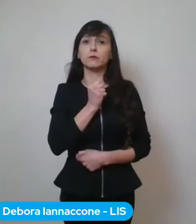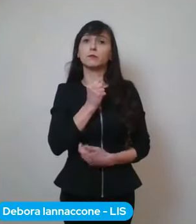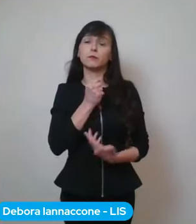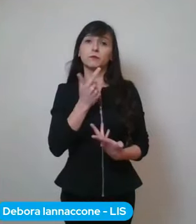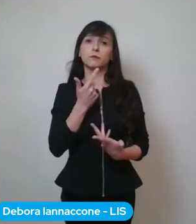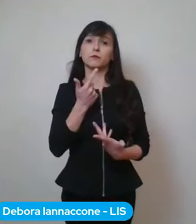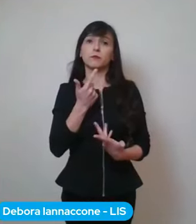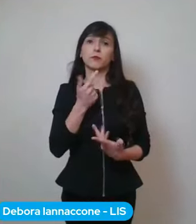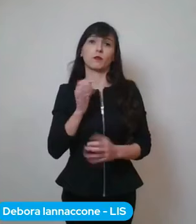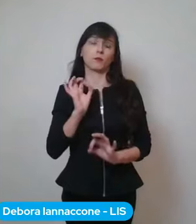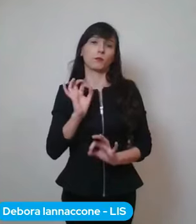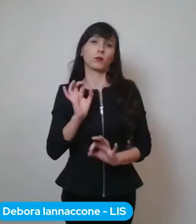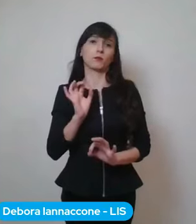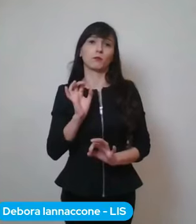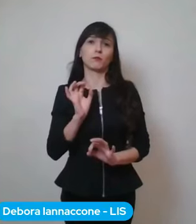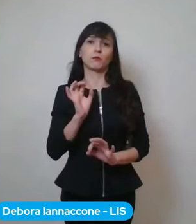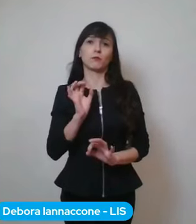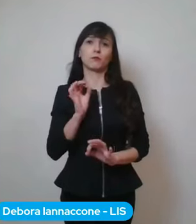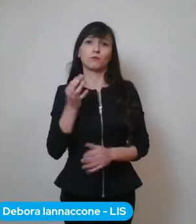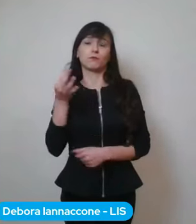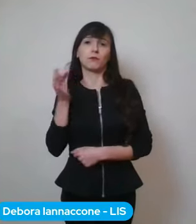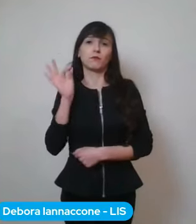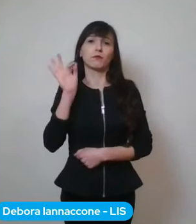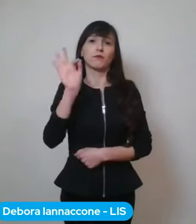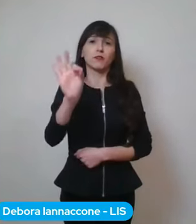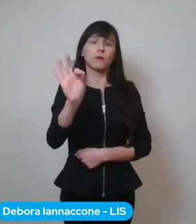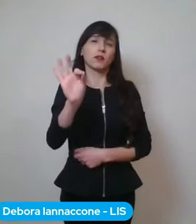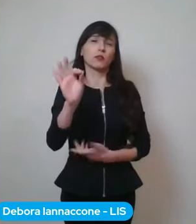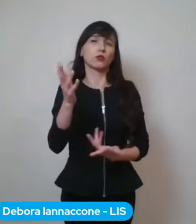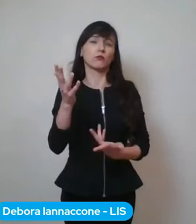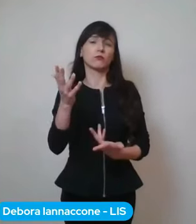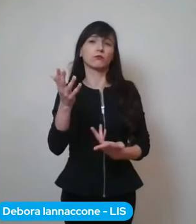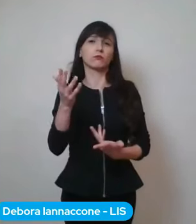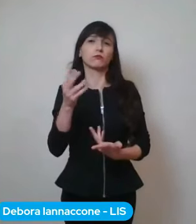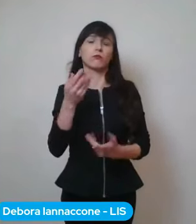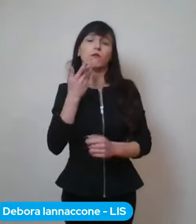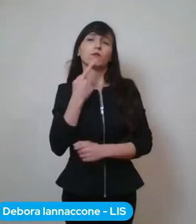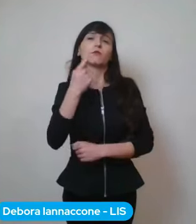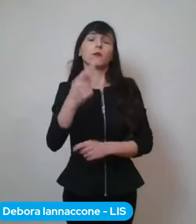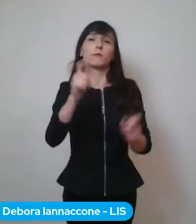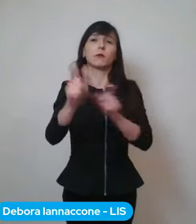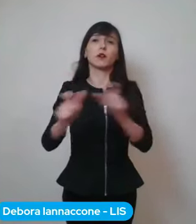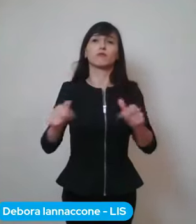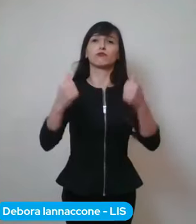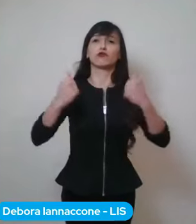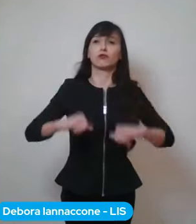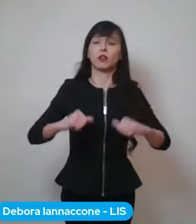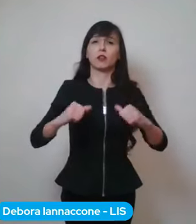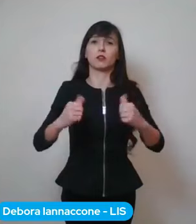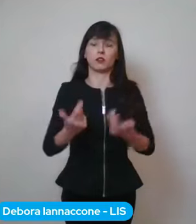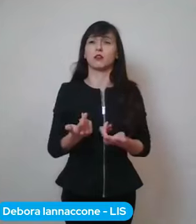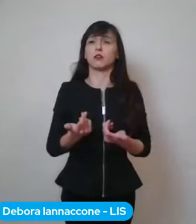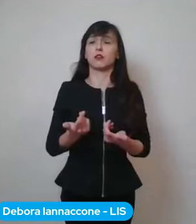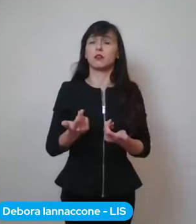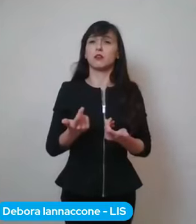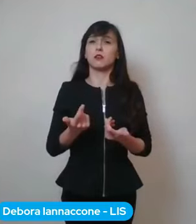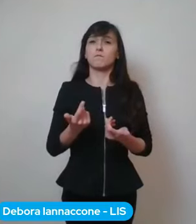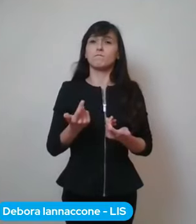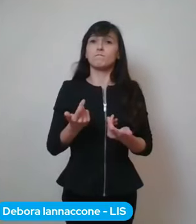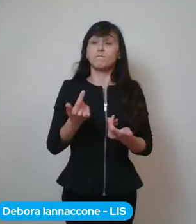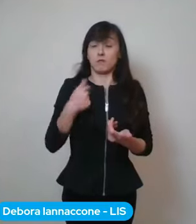alla proprio veramente alle concittadine e ai concittadini, capisco il